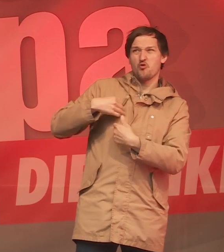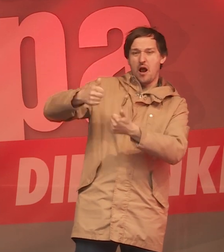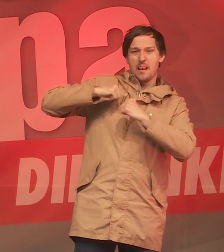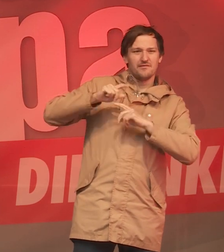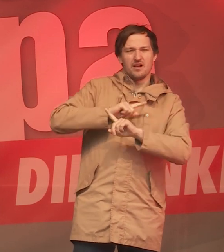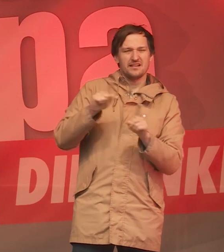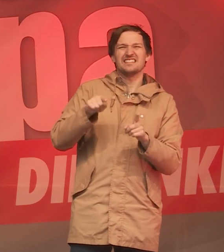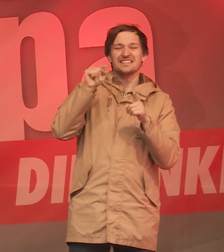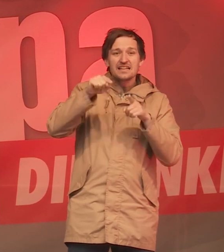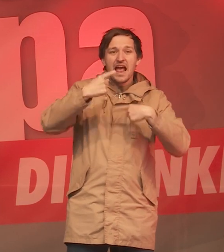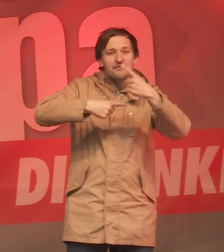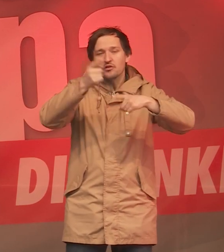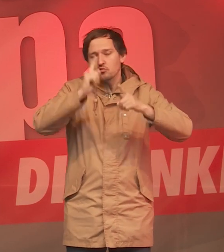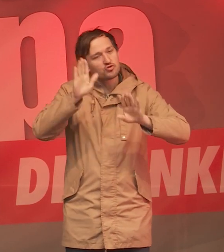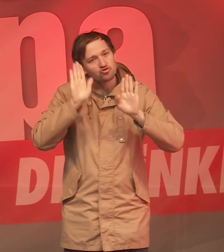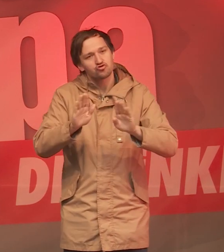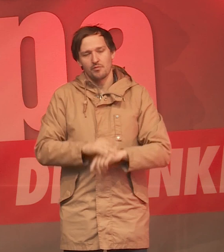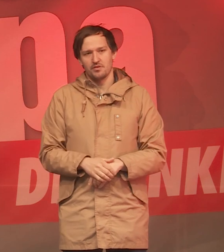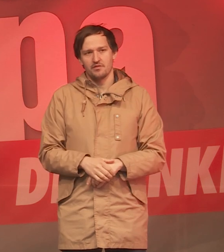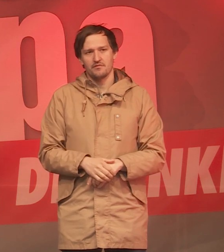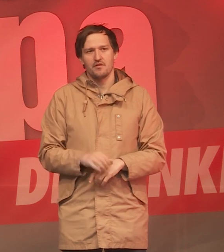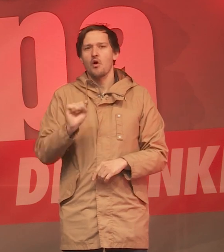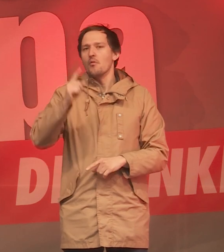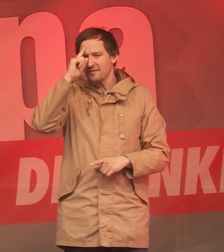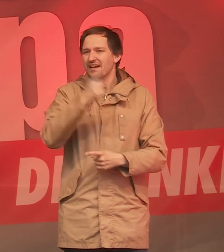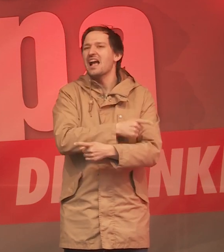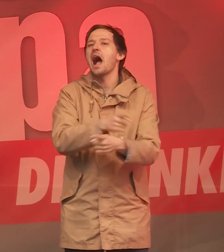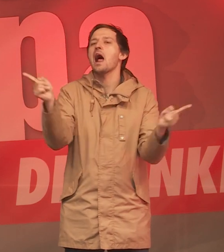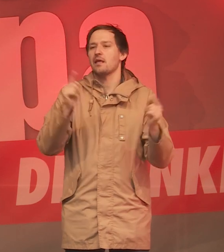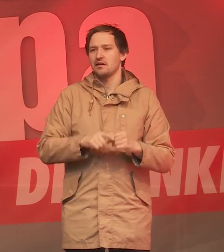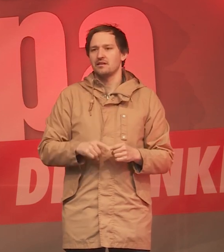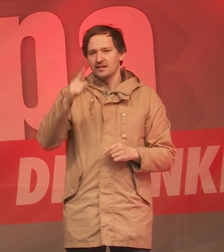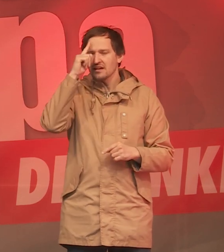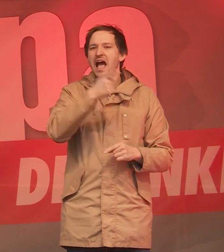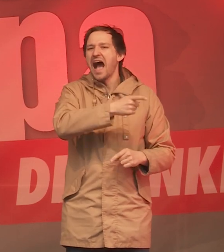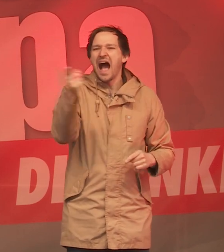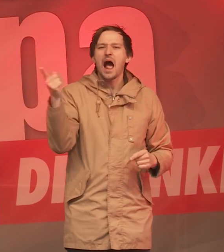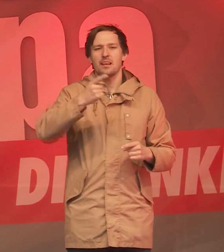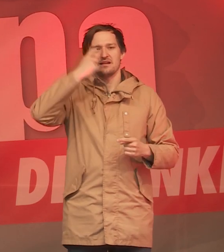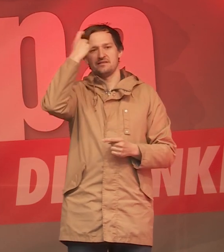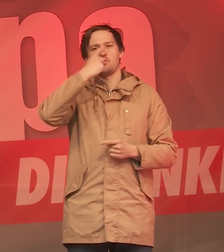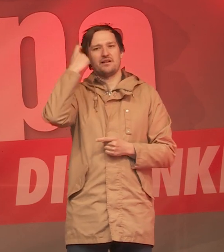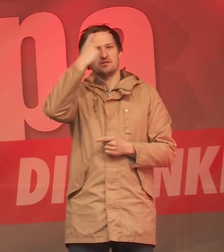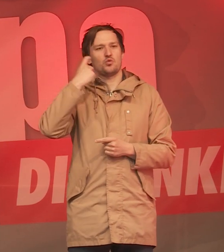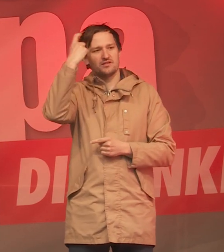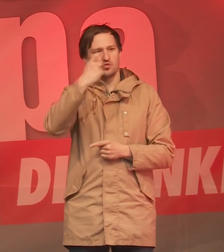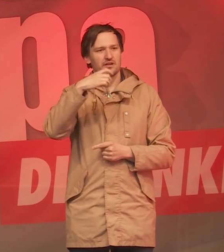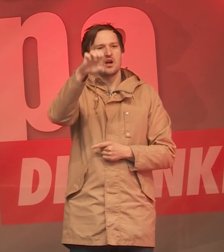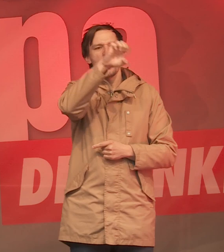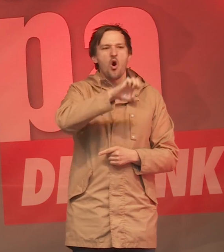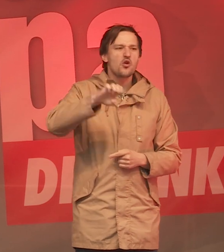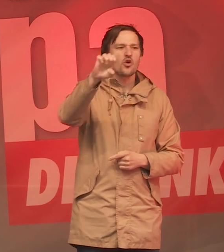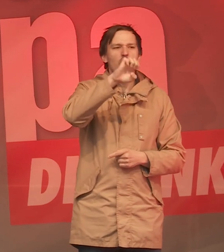wie man diese Entwicklung stoppen kann. Weil ich glaube, wir alle, wir alle machen uns doch Sorgen, wenn in Europa immer mehr Kräfte